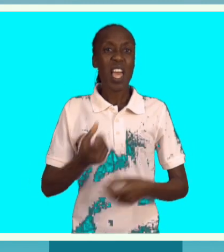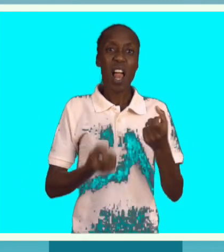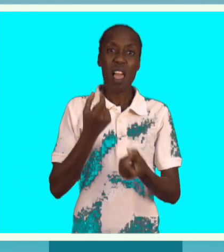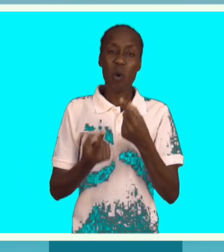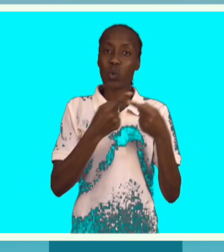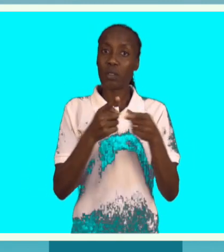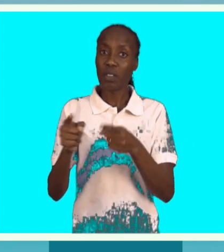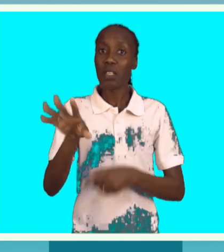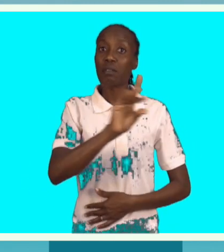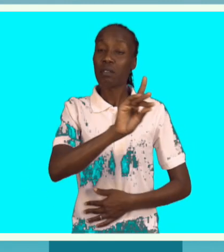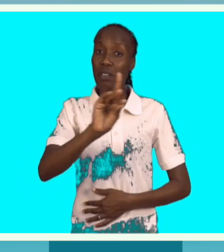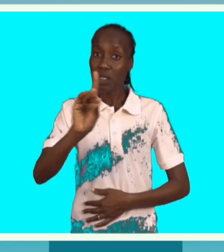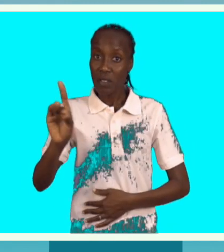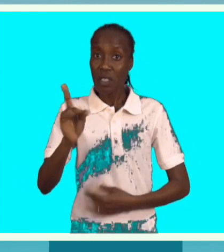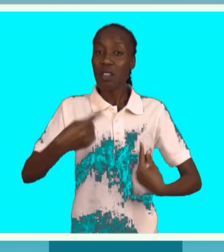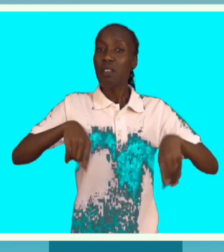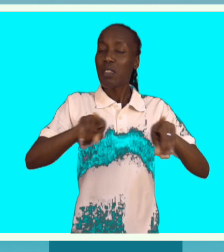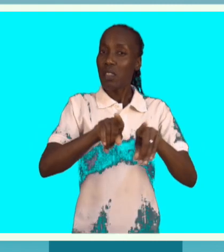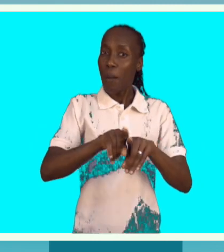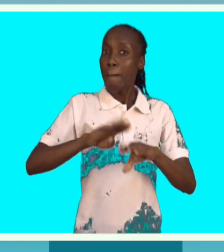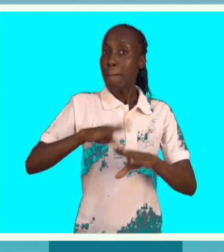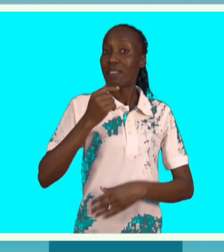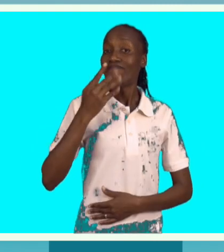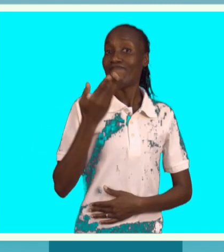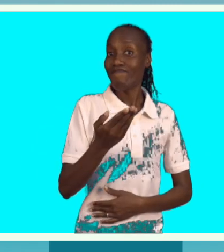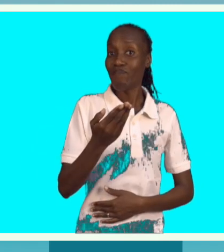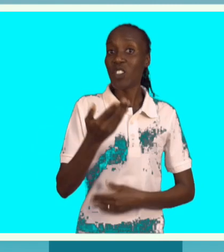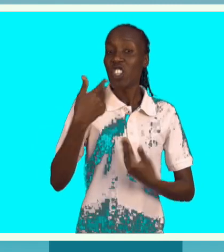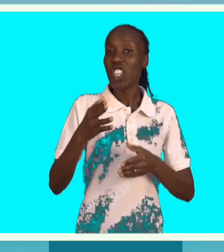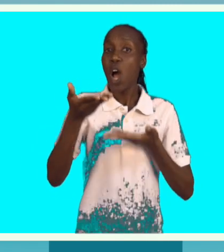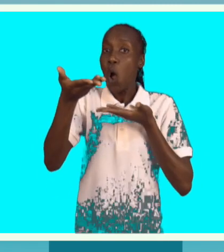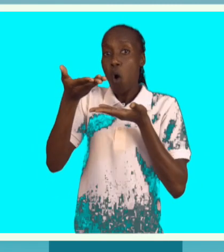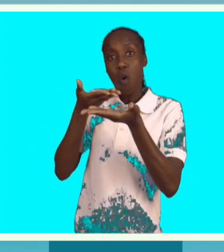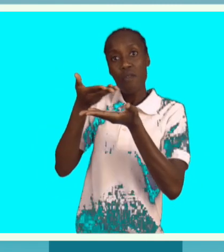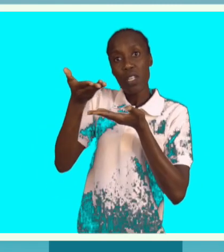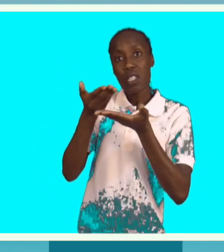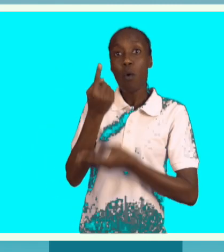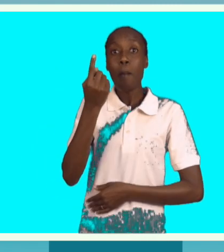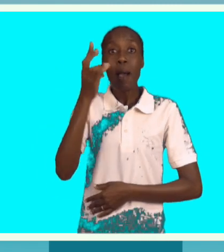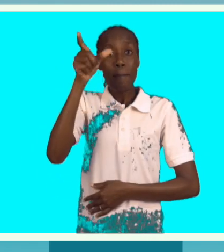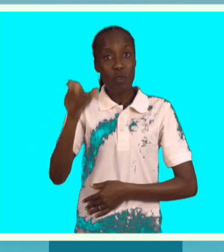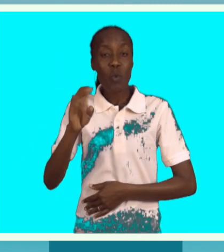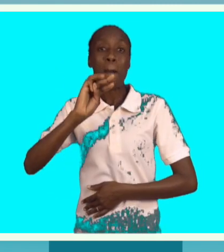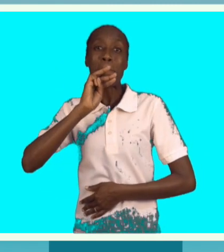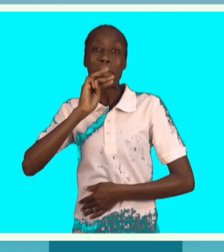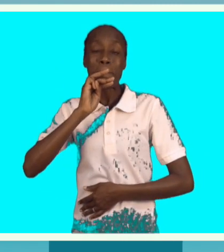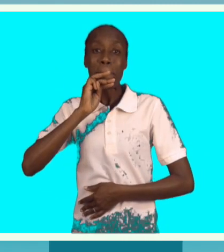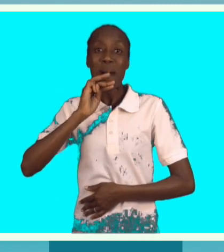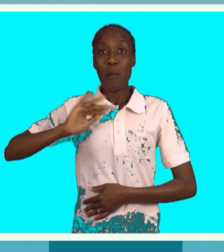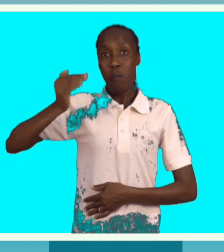deficiência e que, mais do que isso, até quando nós conversamos, uma mãe que é cega e que é uma